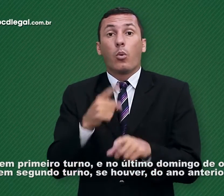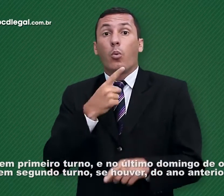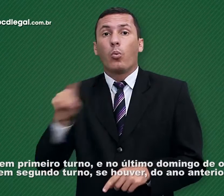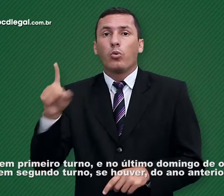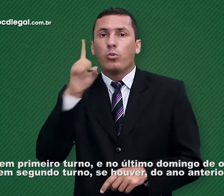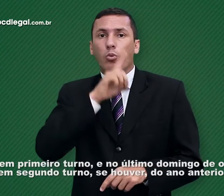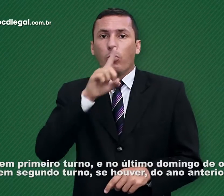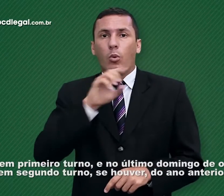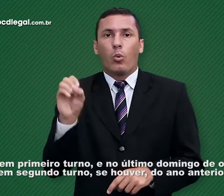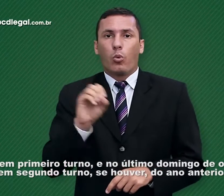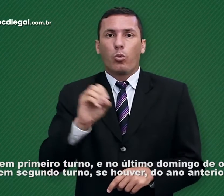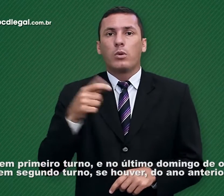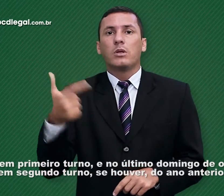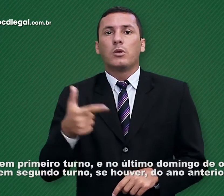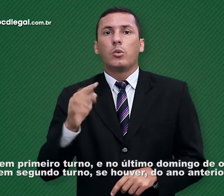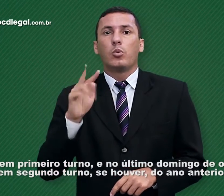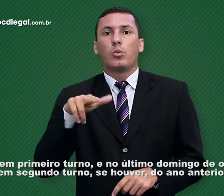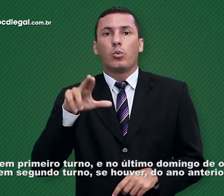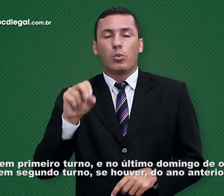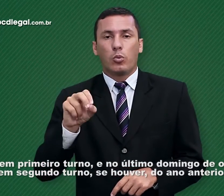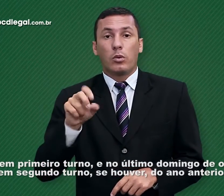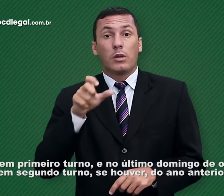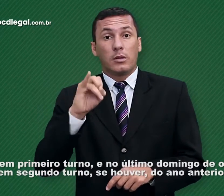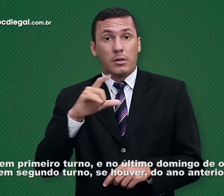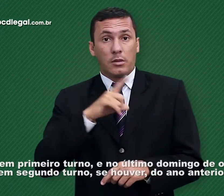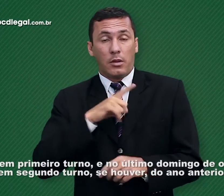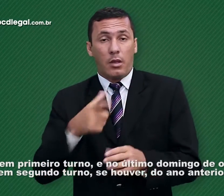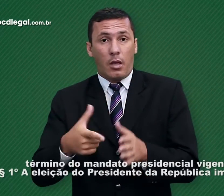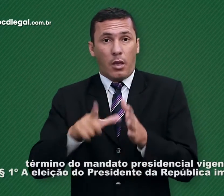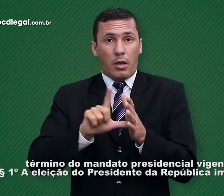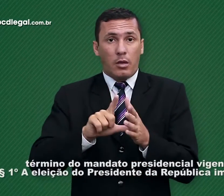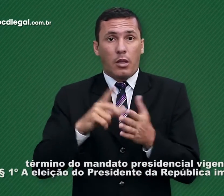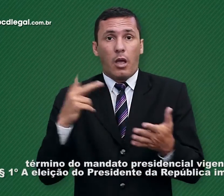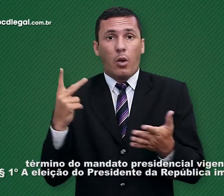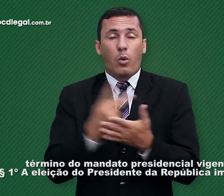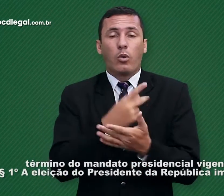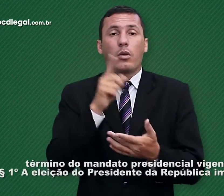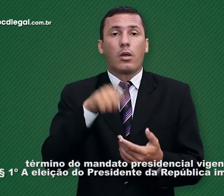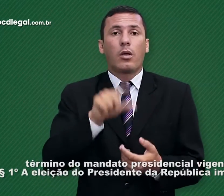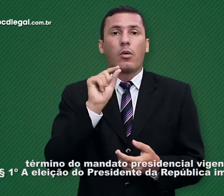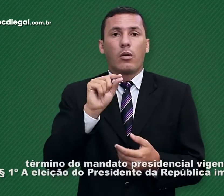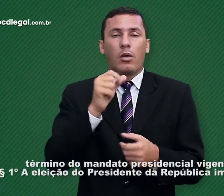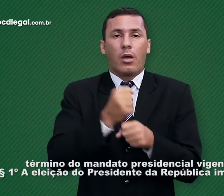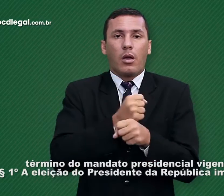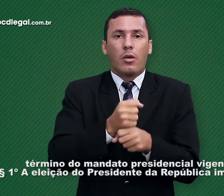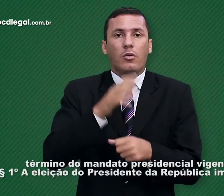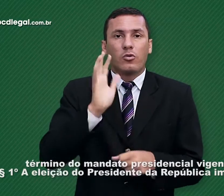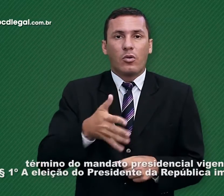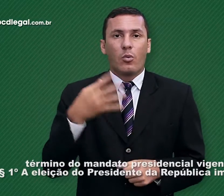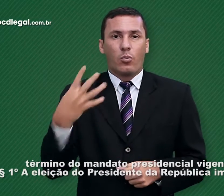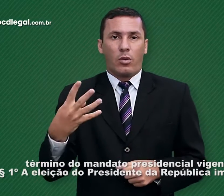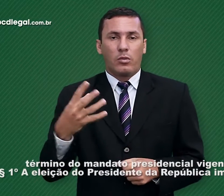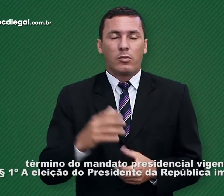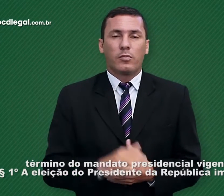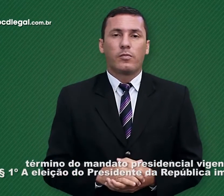em segundo turno, se houver do ano anterior ao do término do mandato presidencial vigente.